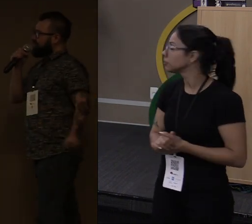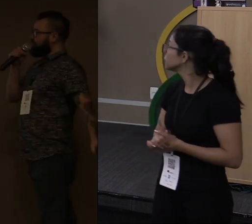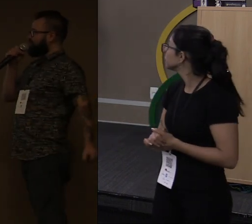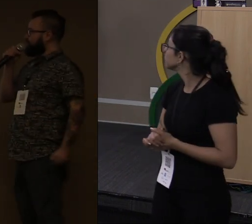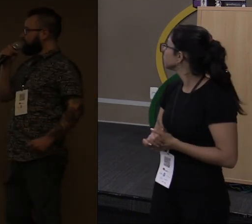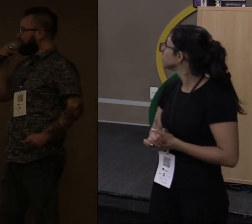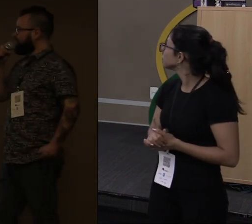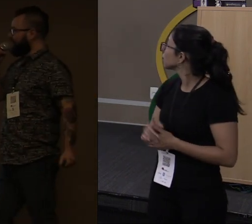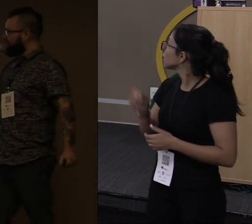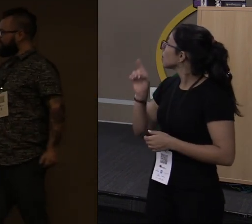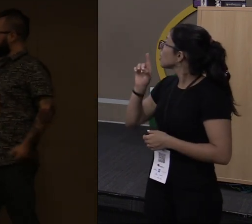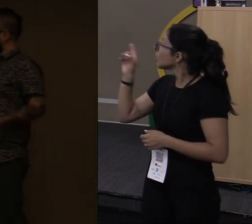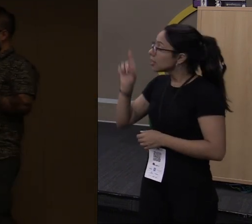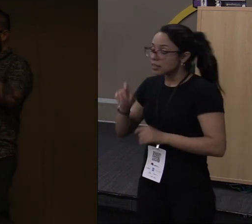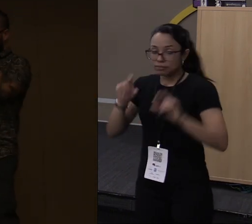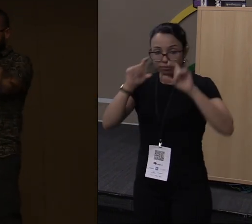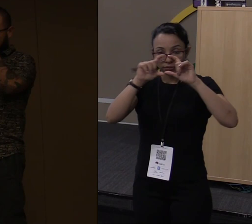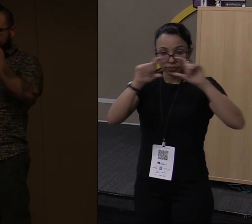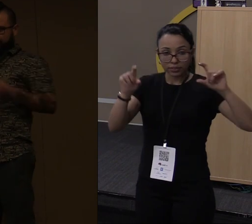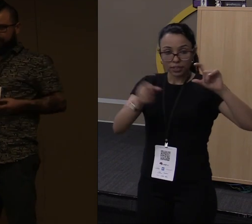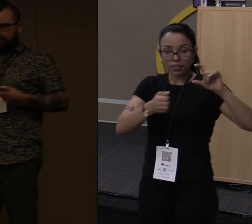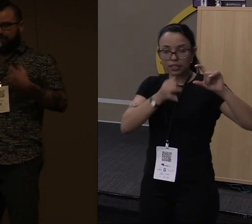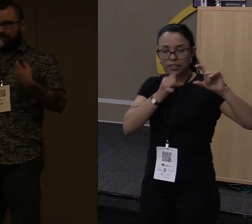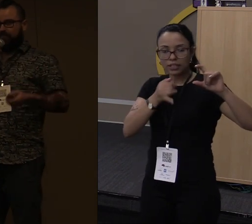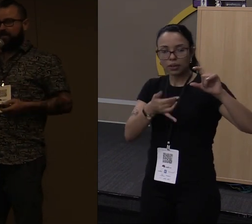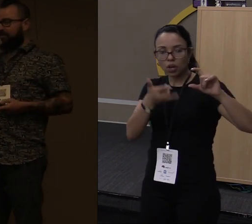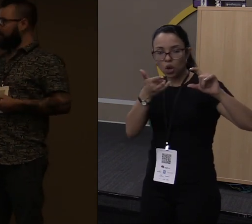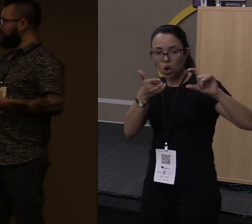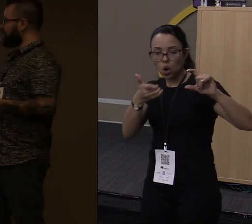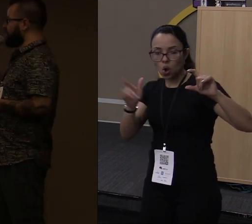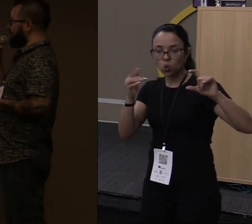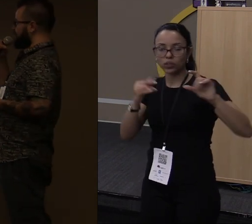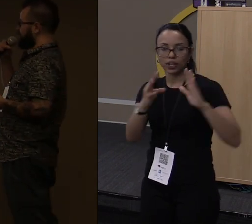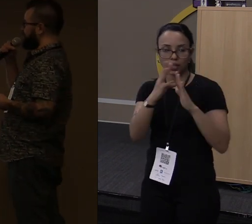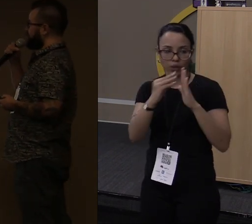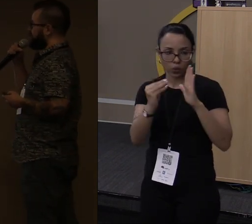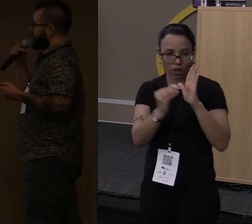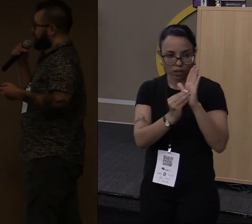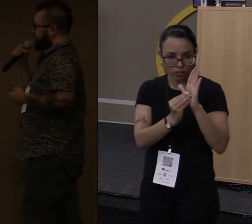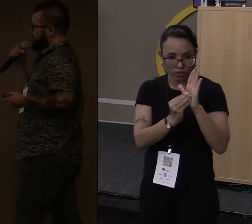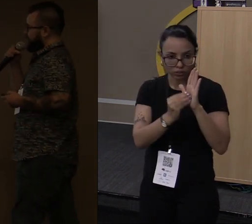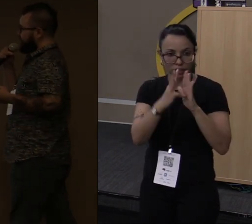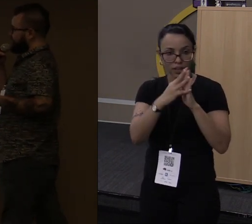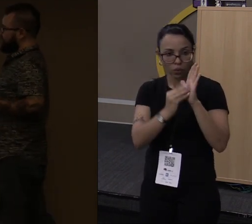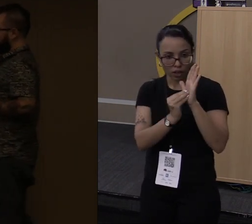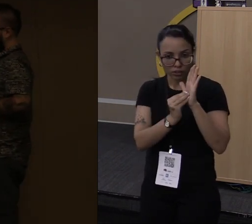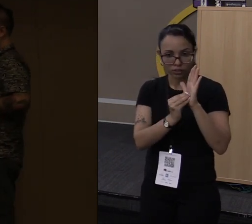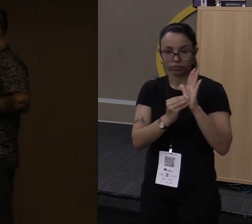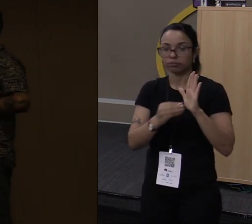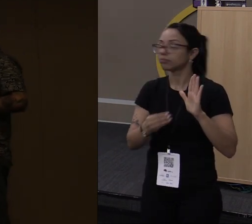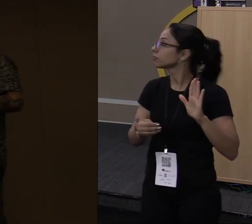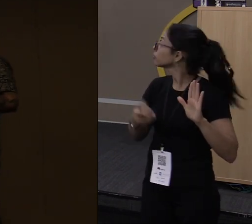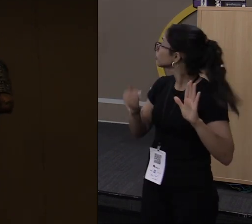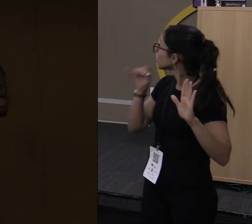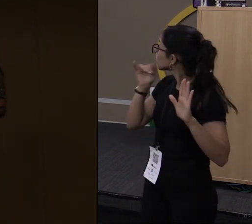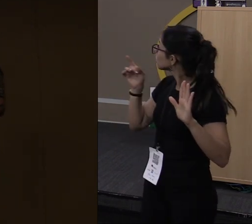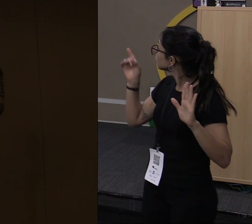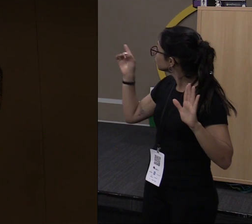Isso aqui é um exemplo de outra linguagem, não é Rust. Então, nessa outra linguagem aqui, você tem um exemplo aqui